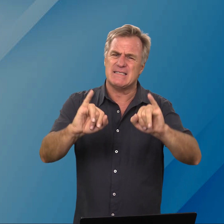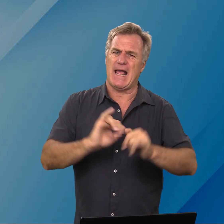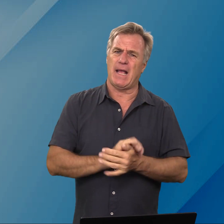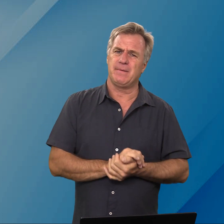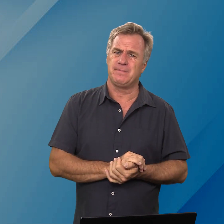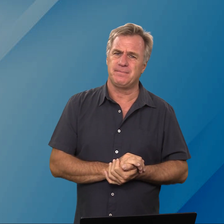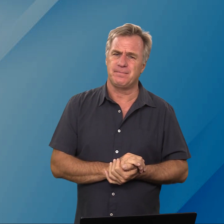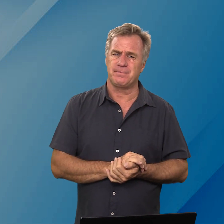sleg